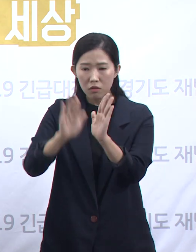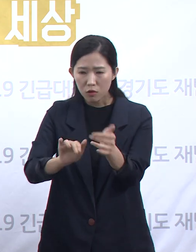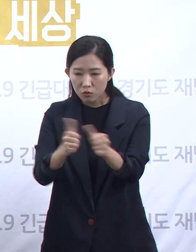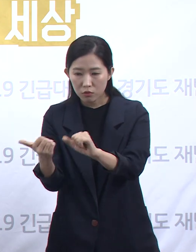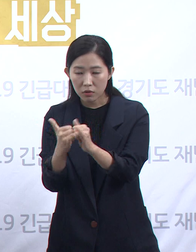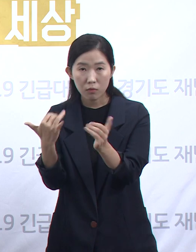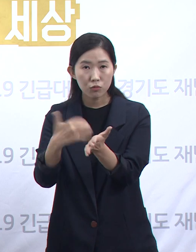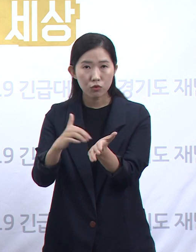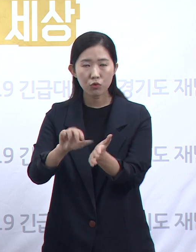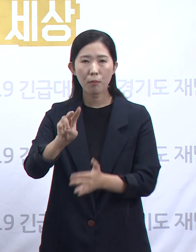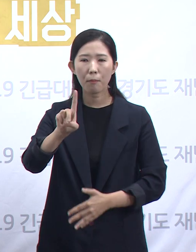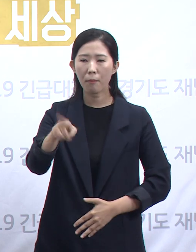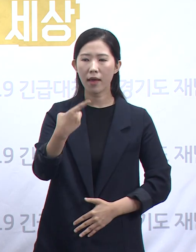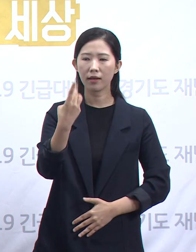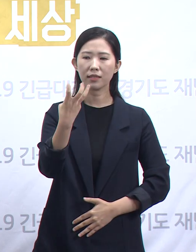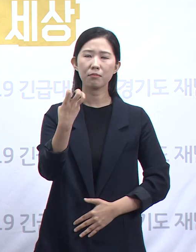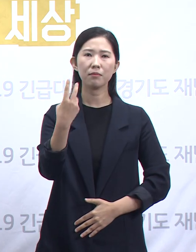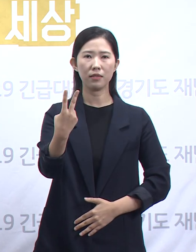132명이었습니다.